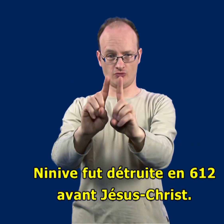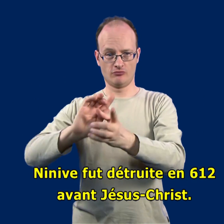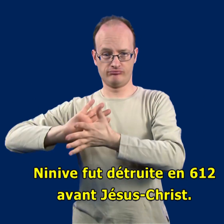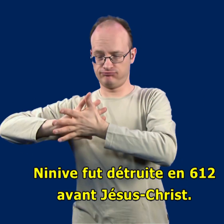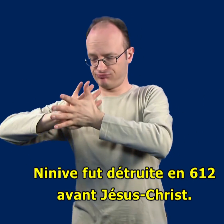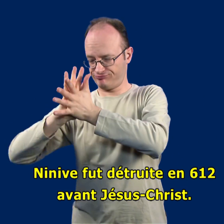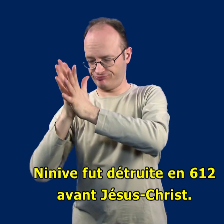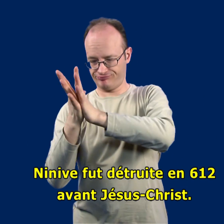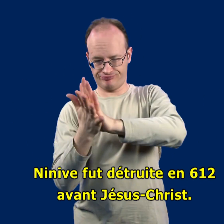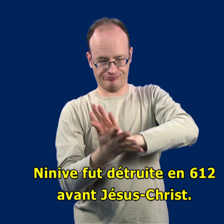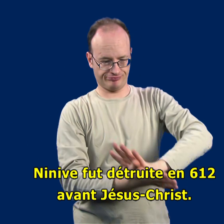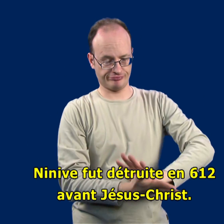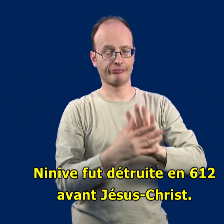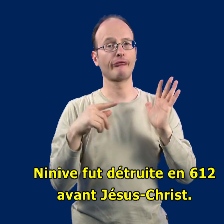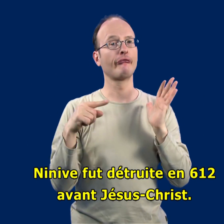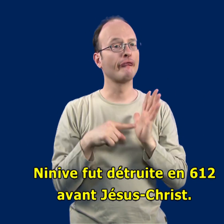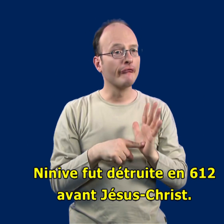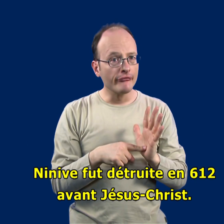Ninive fut détruite en 612 avant Jésus-Christ.